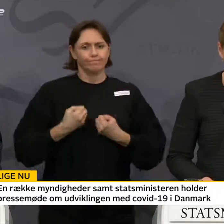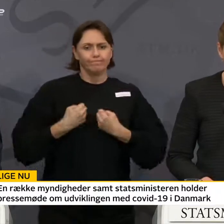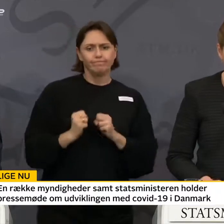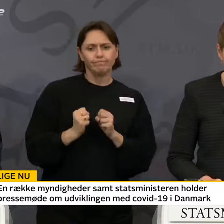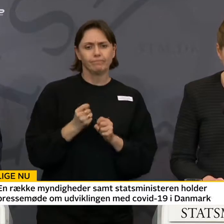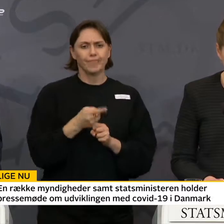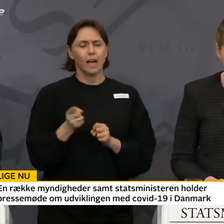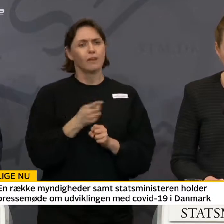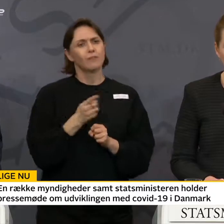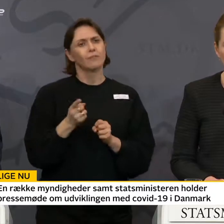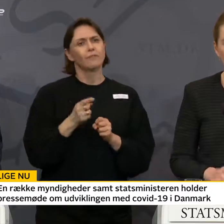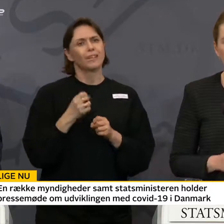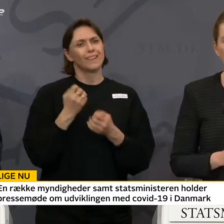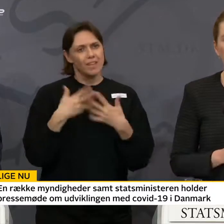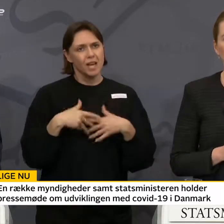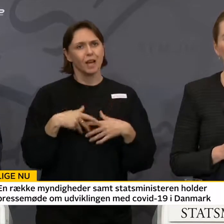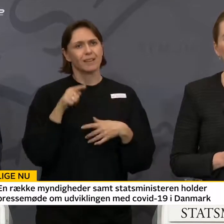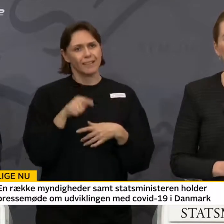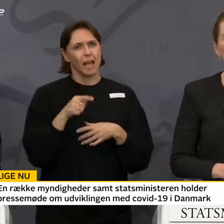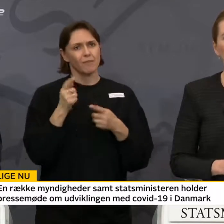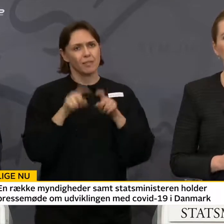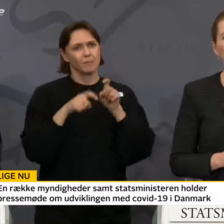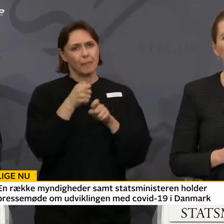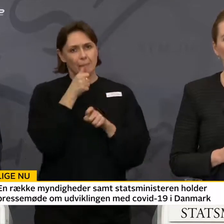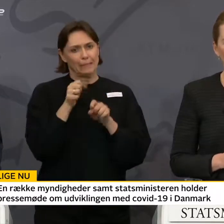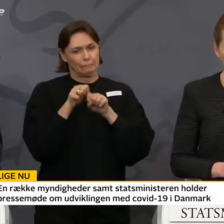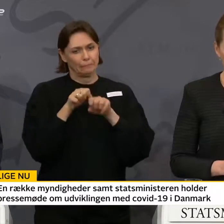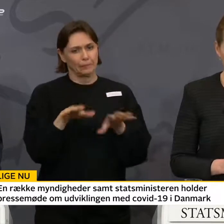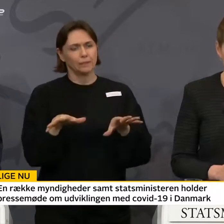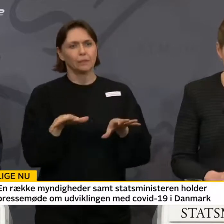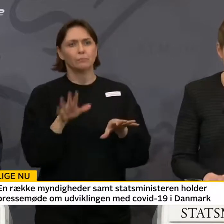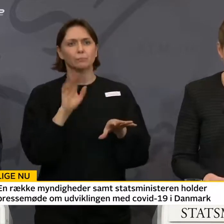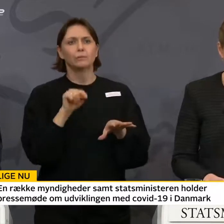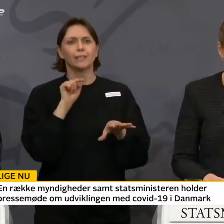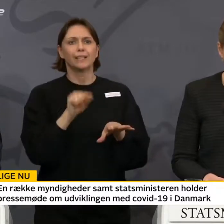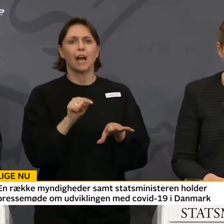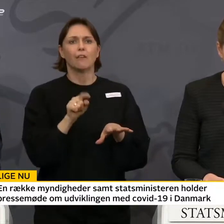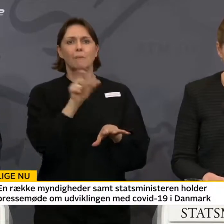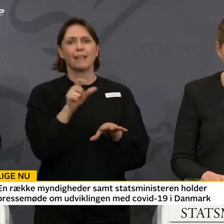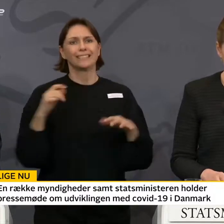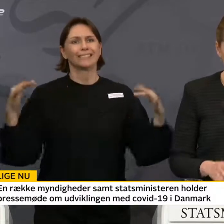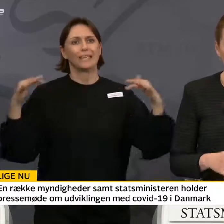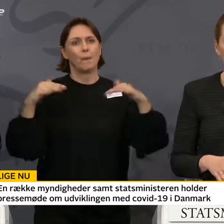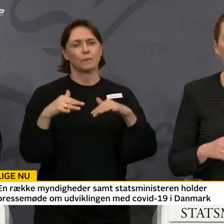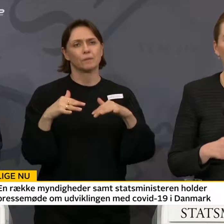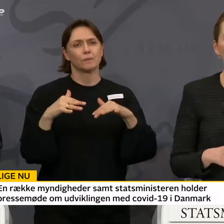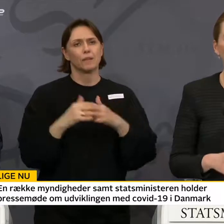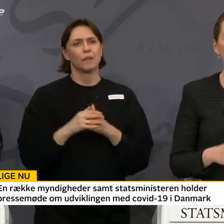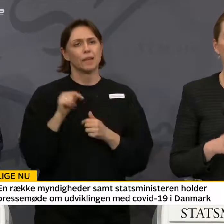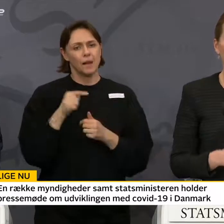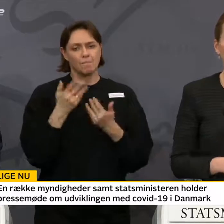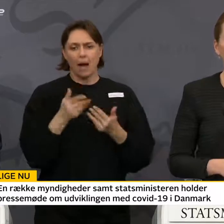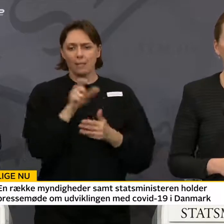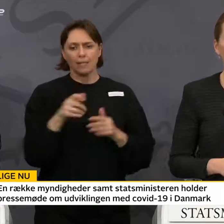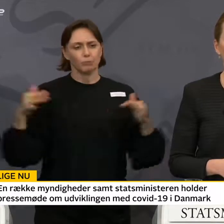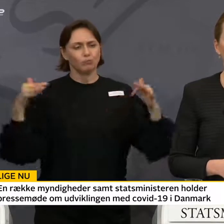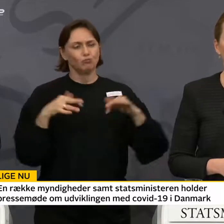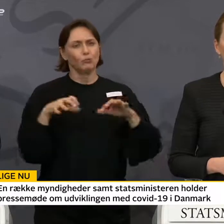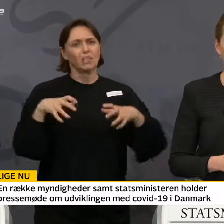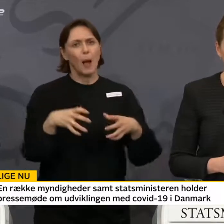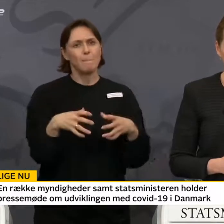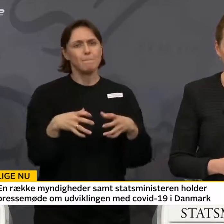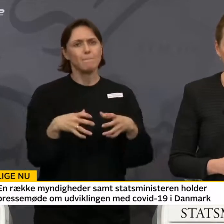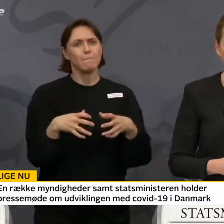der hvor smitten spredes mest. Og det er, hvor mennesker forsamler sig. Der hvor mange mennesker er samlet.